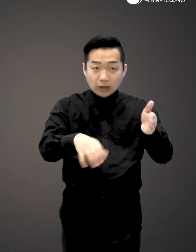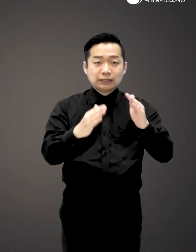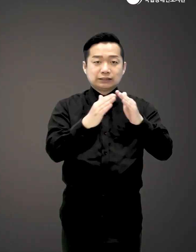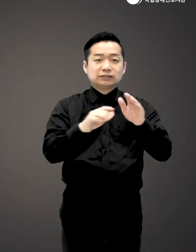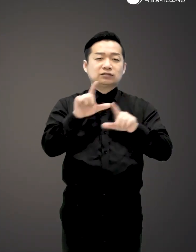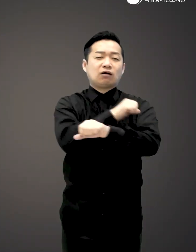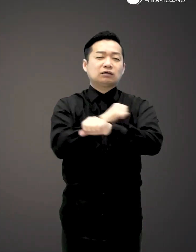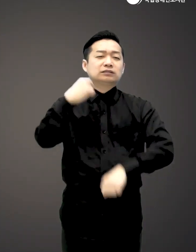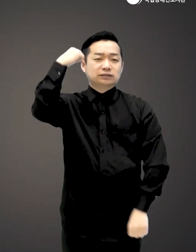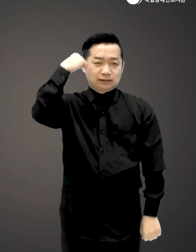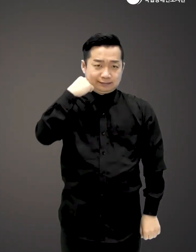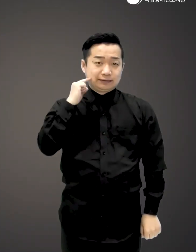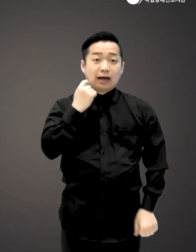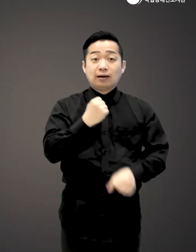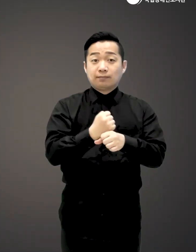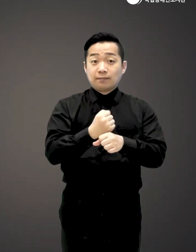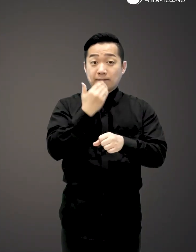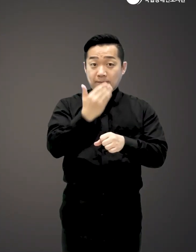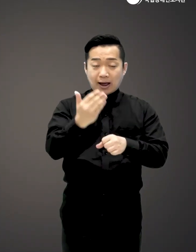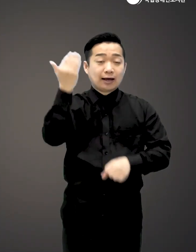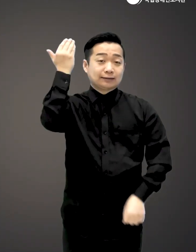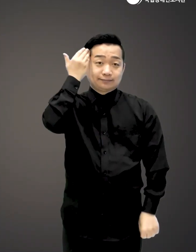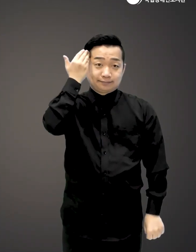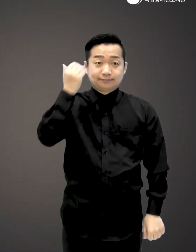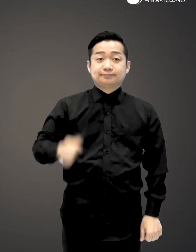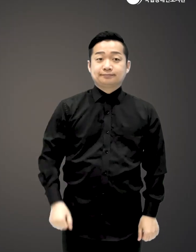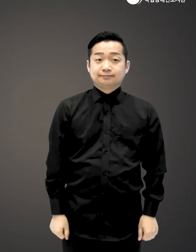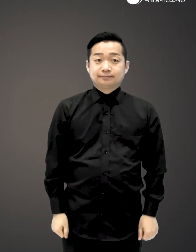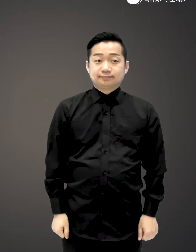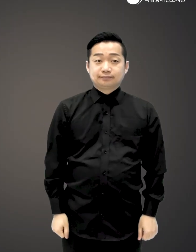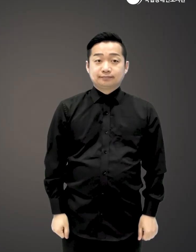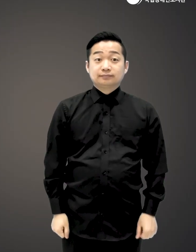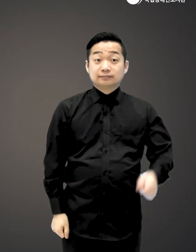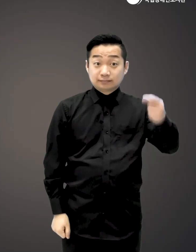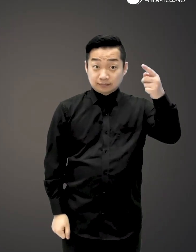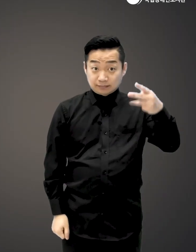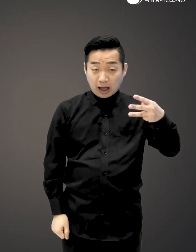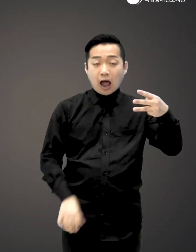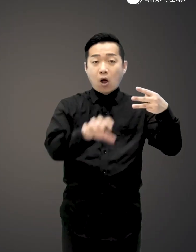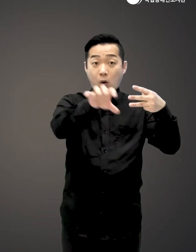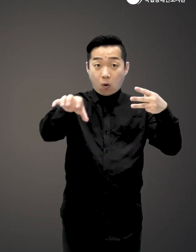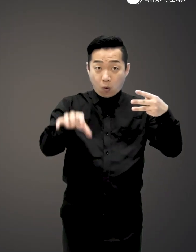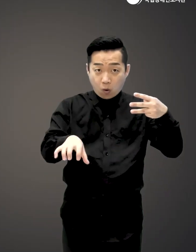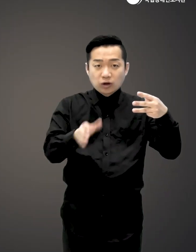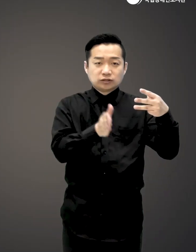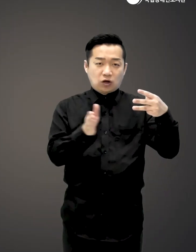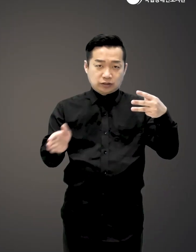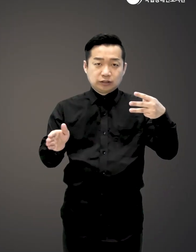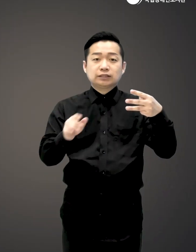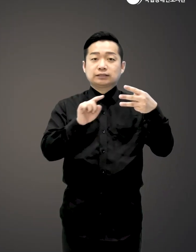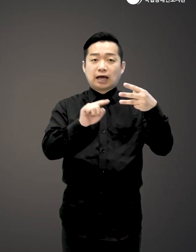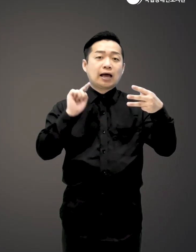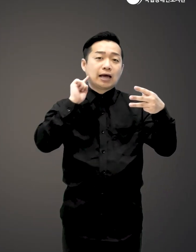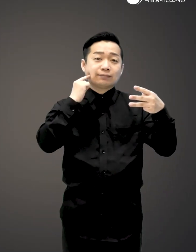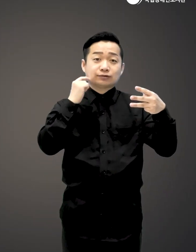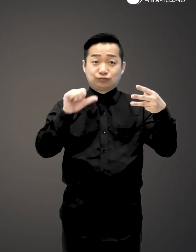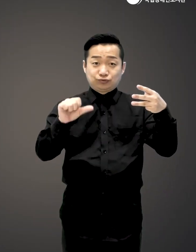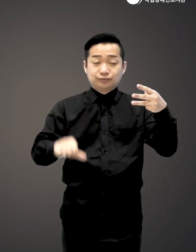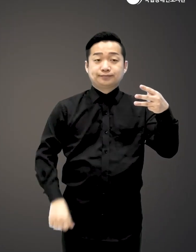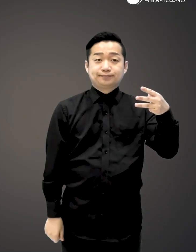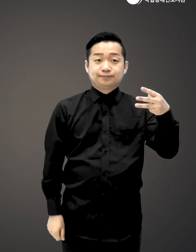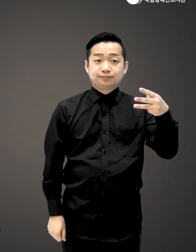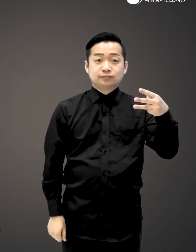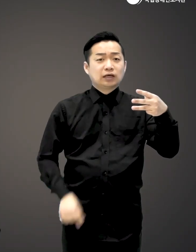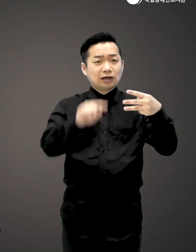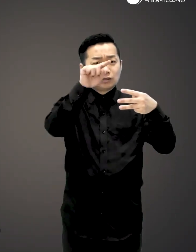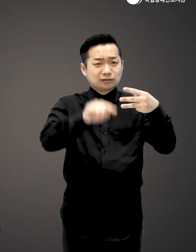집을 보다 넓고 예쁘게 꾸밀 수 있는 노하우입니다 정답은 배치, 수납, 그리고 장식인데요